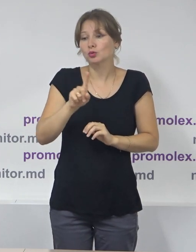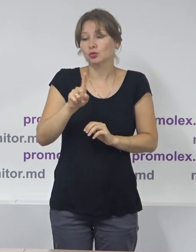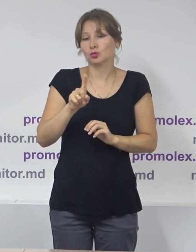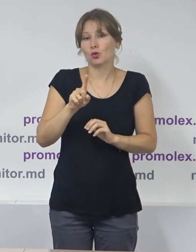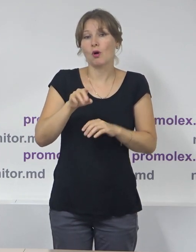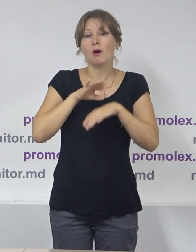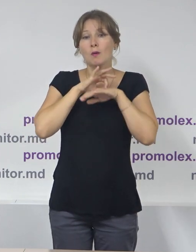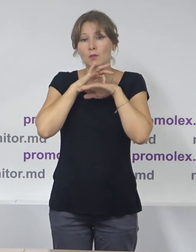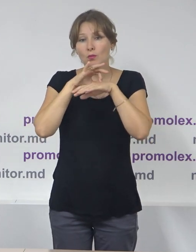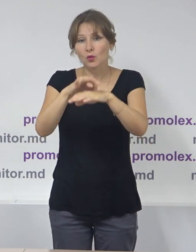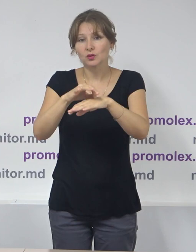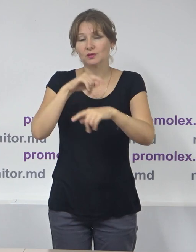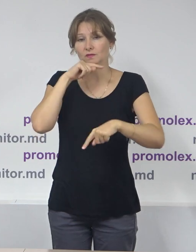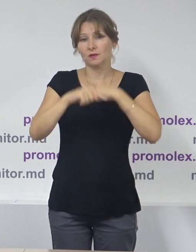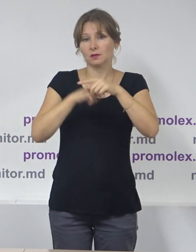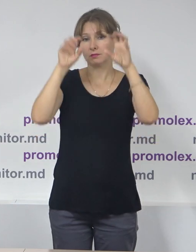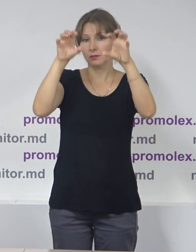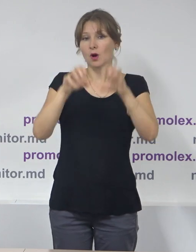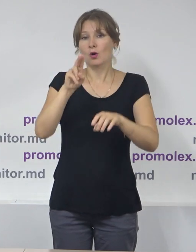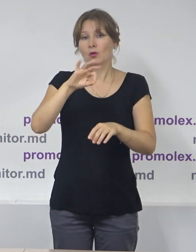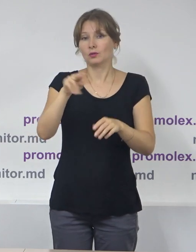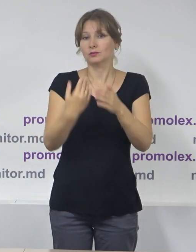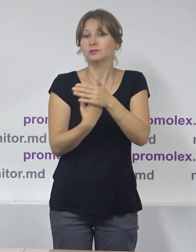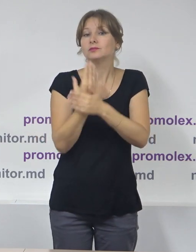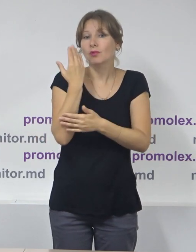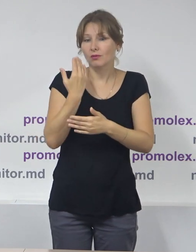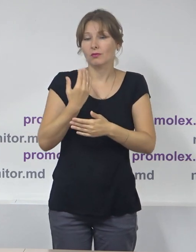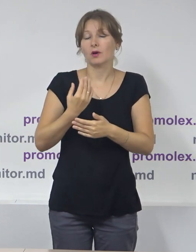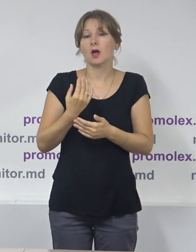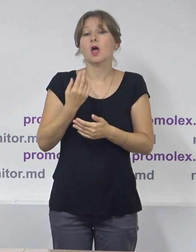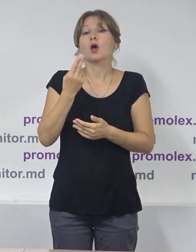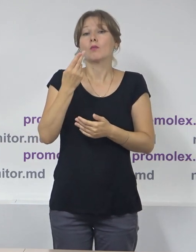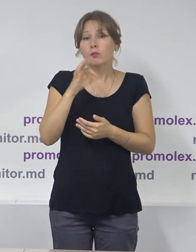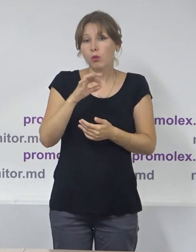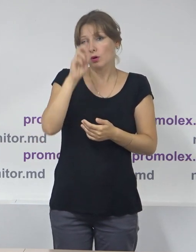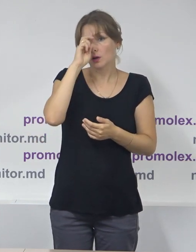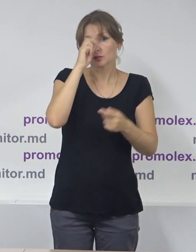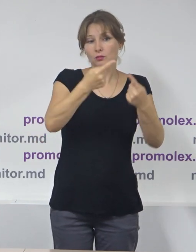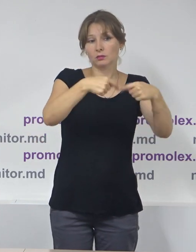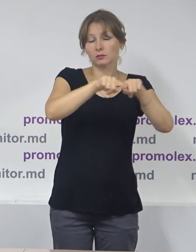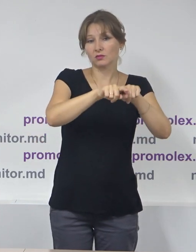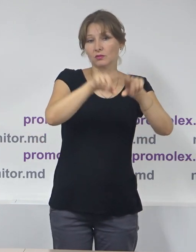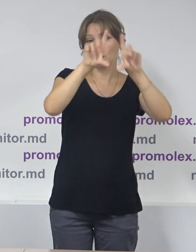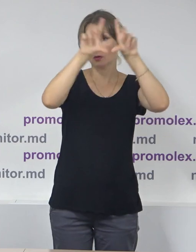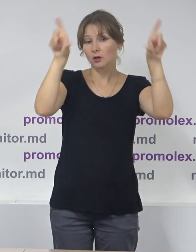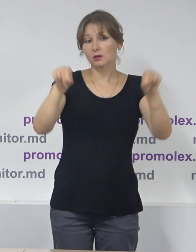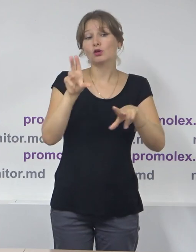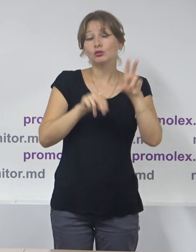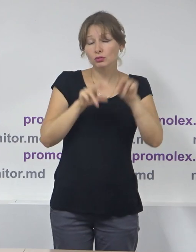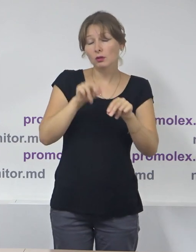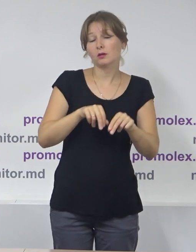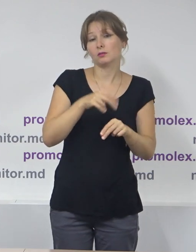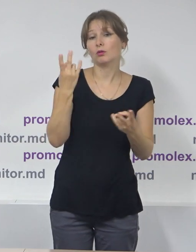se organizează în condițiile unui cod electoral nou. Potrivit instituției, aceasta deja a devenit ținta unei campanie de